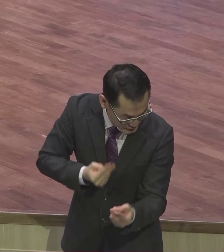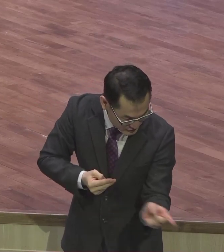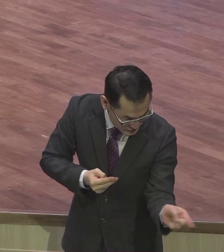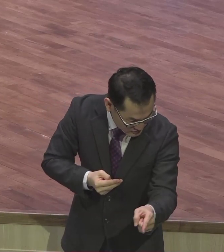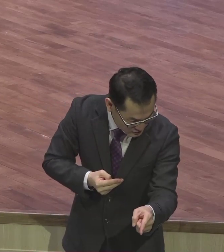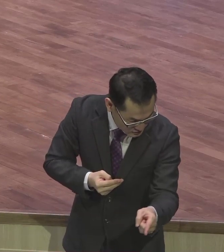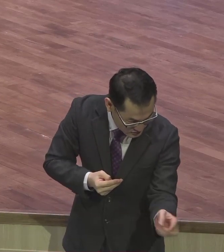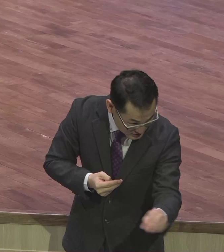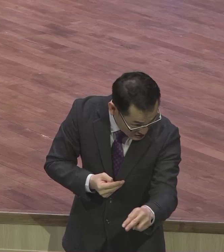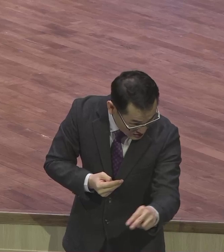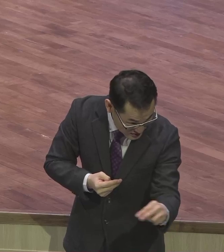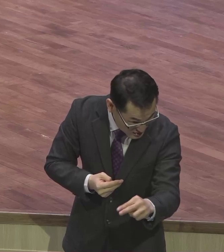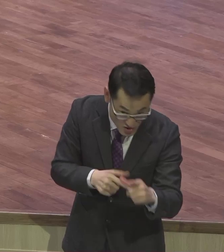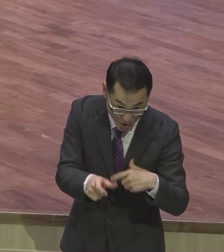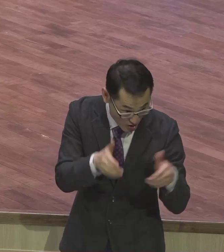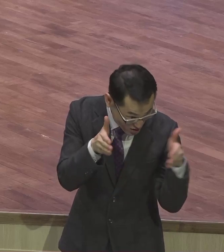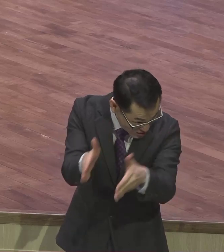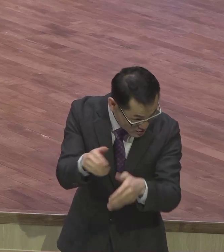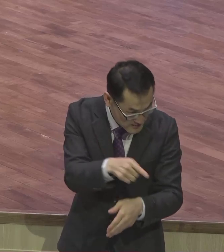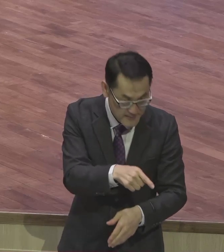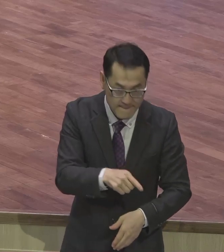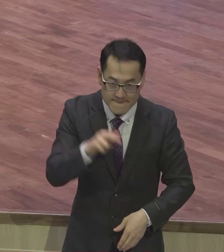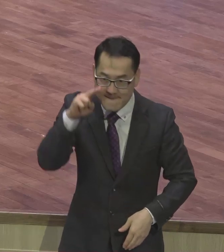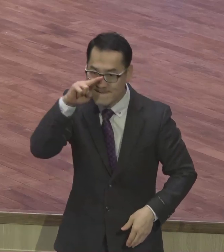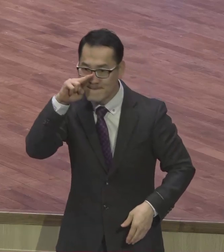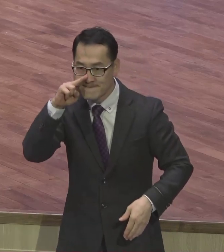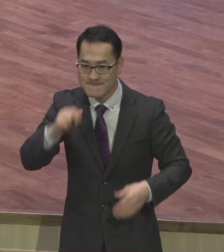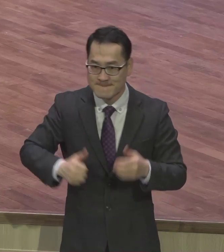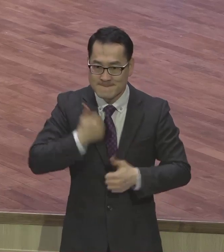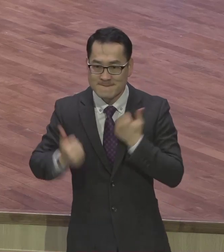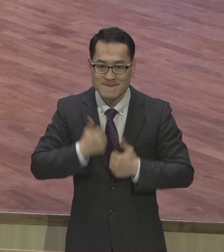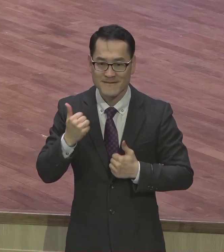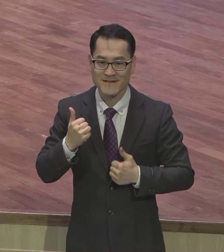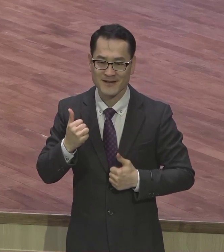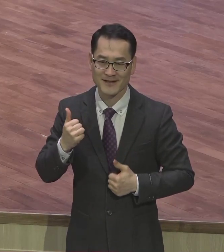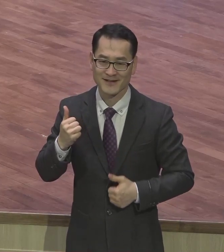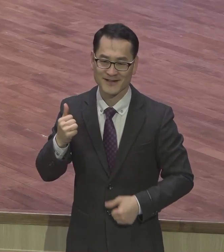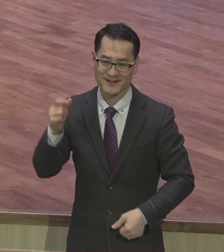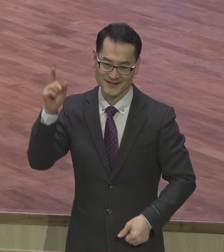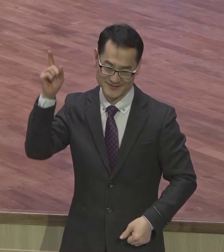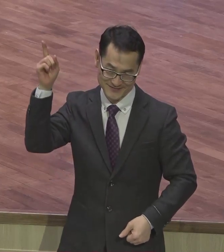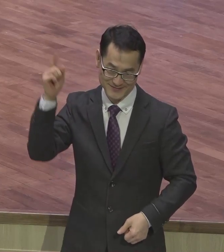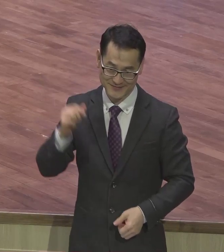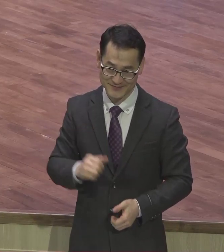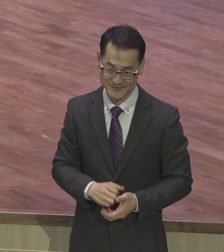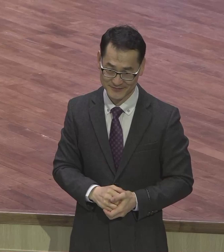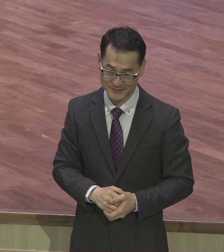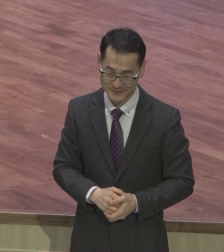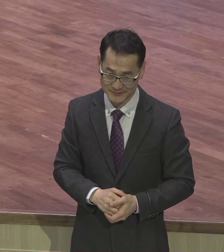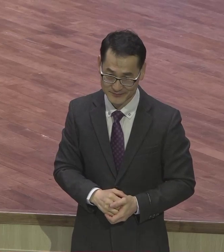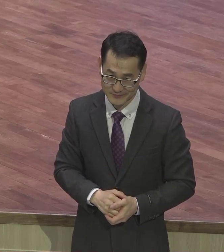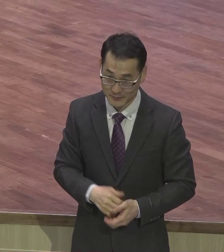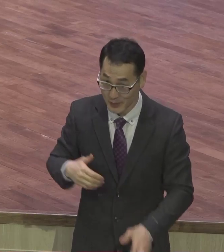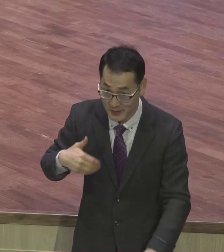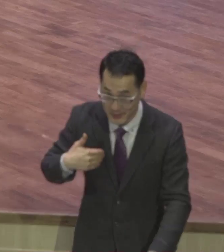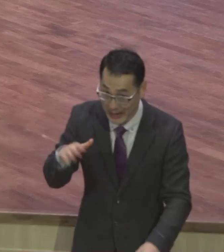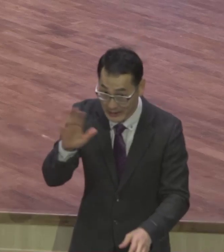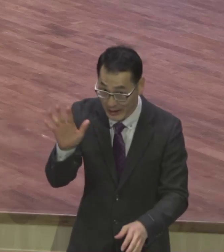있다니까 24시간 여러분 안 믿지만 실제로 여러분 안 믿잖아요. 하나님 실제로 그렇게 여러분을